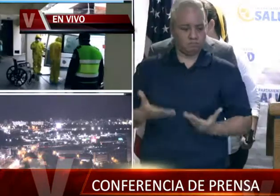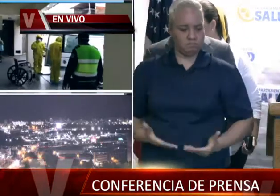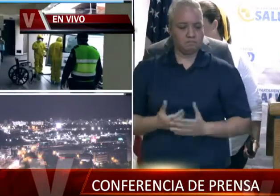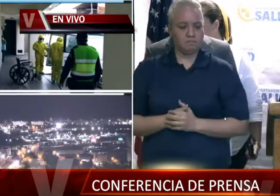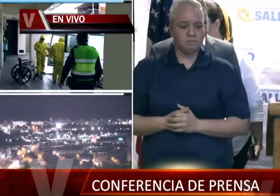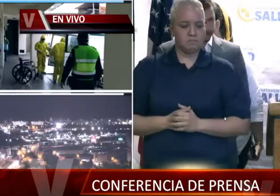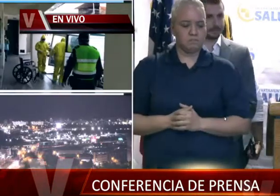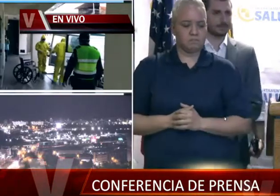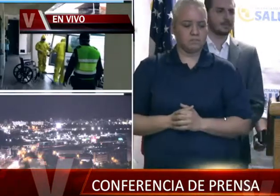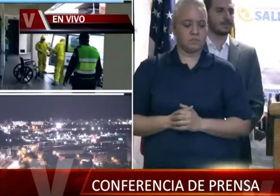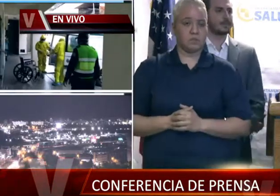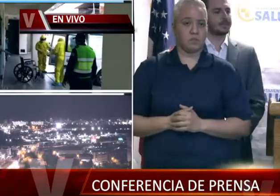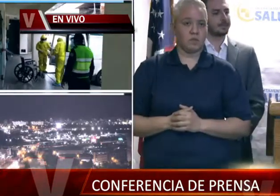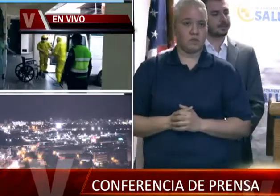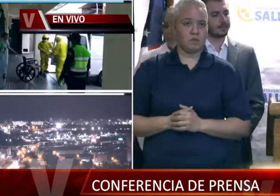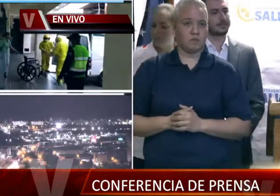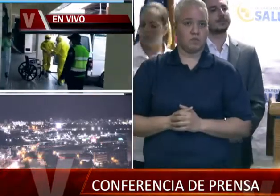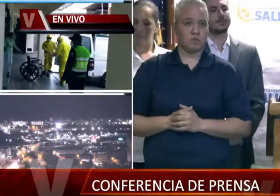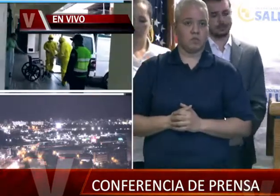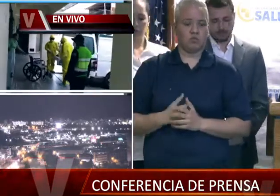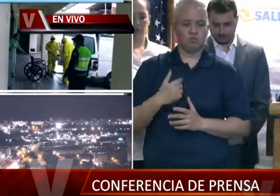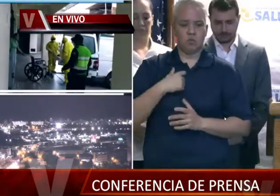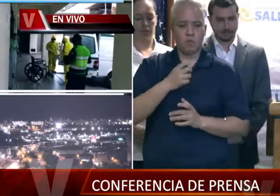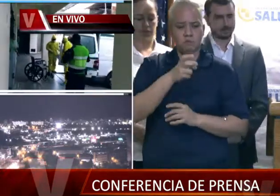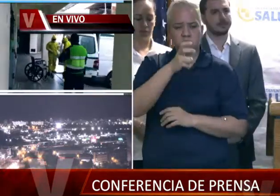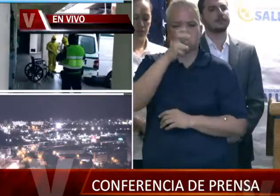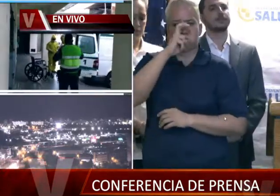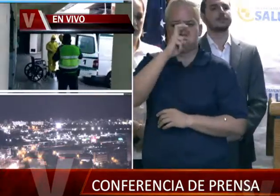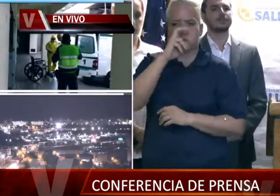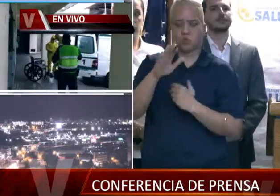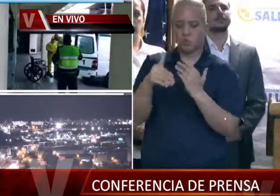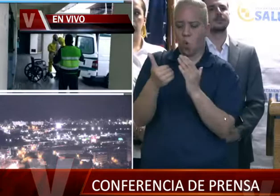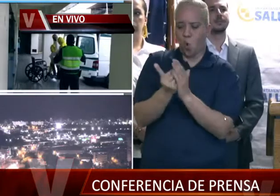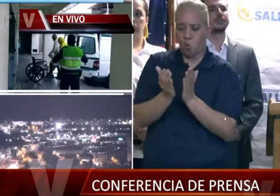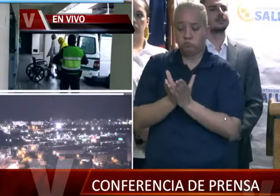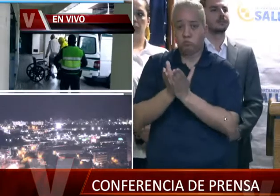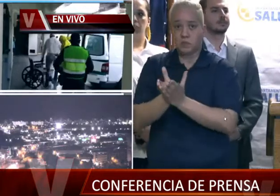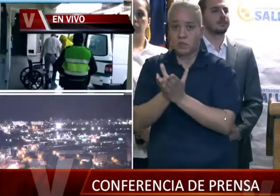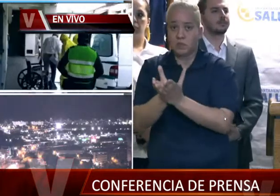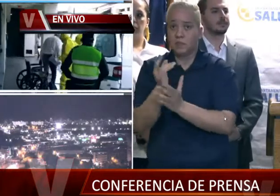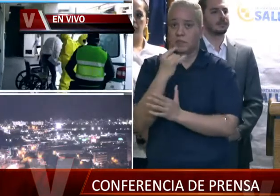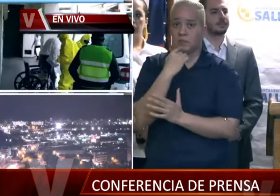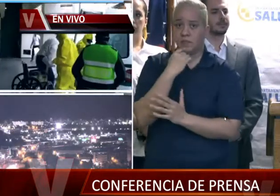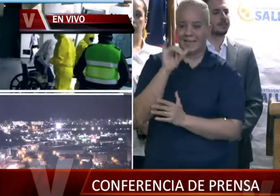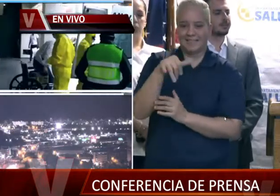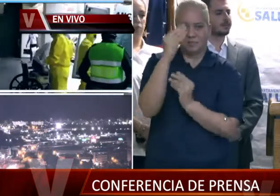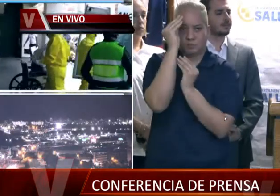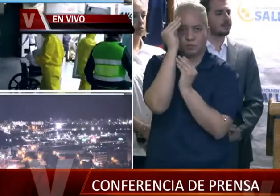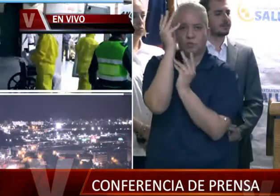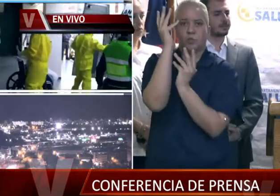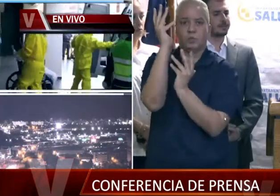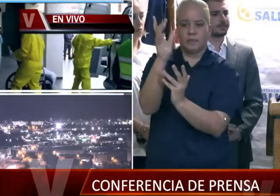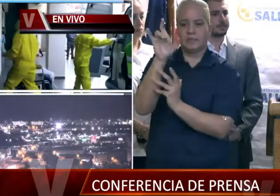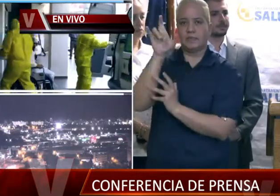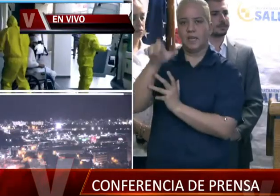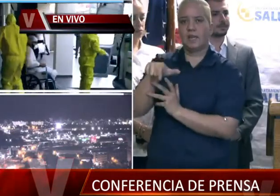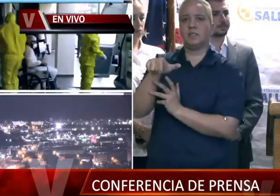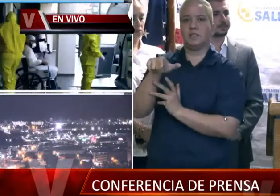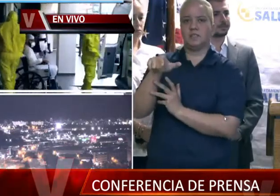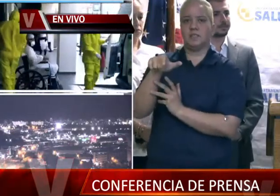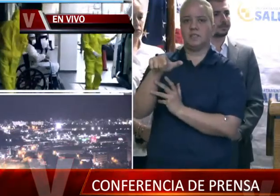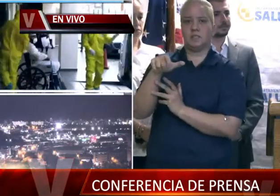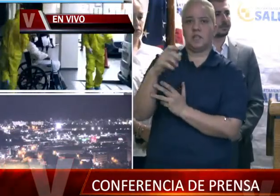estoy siendo más rigurosa con todos estos cruceros. Y yo estoy diciendo que esa información se la tienen que dar al director